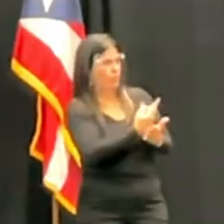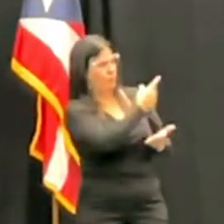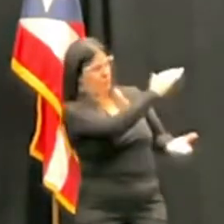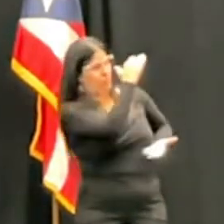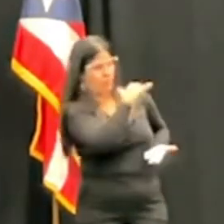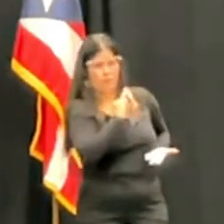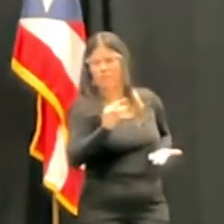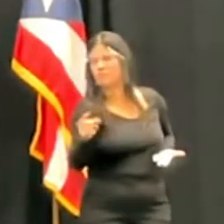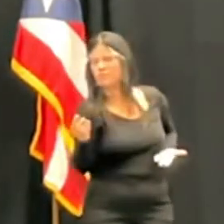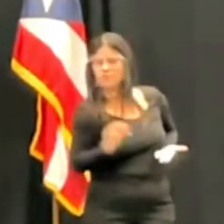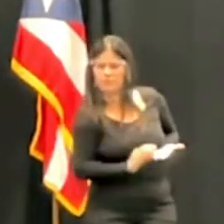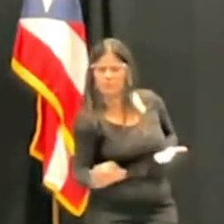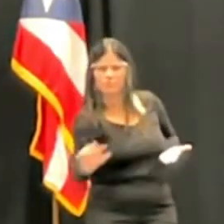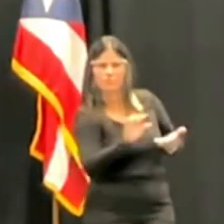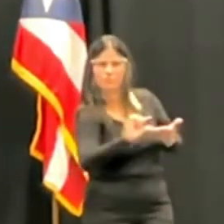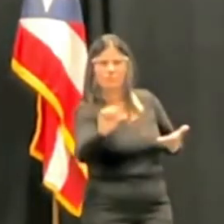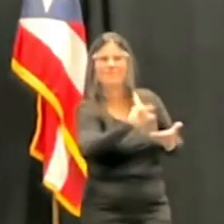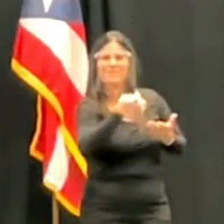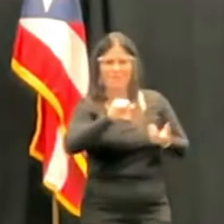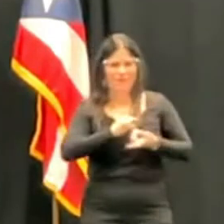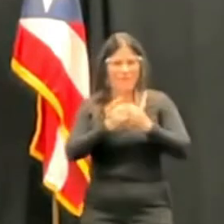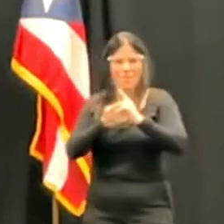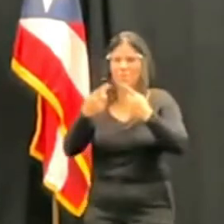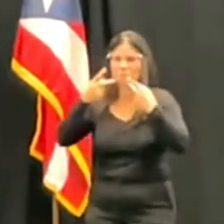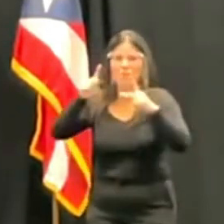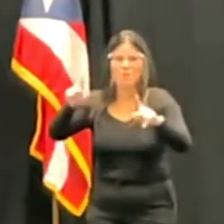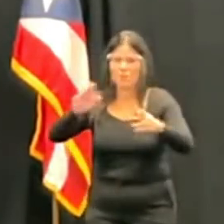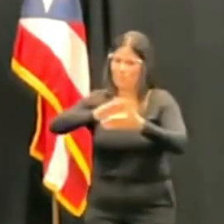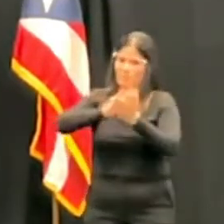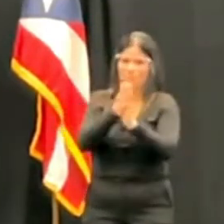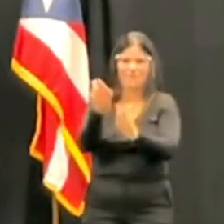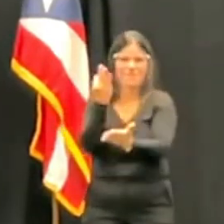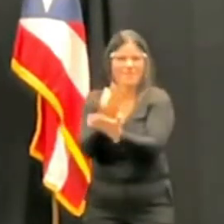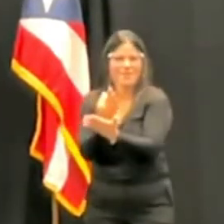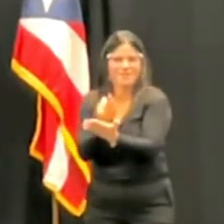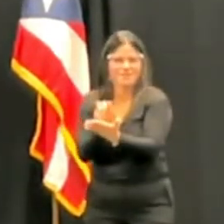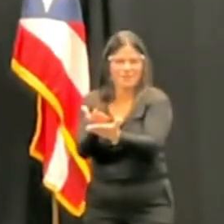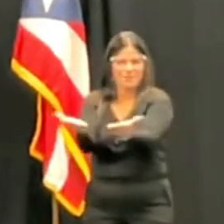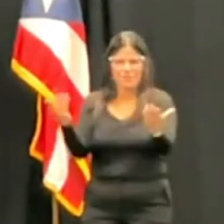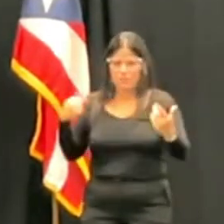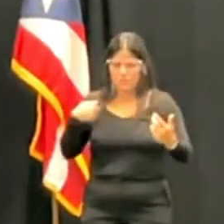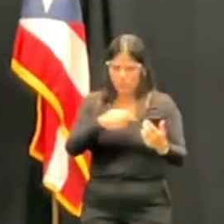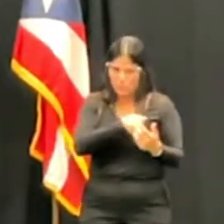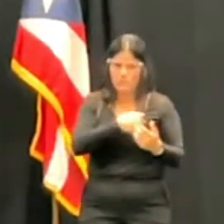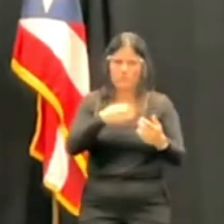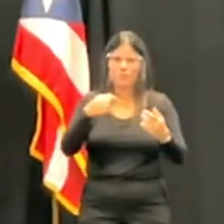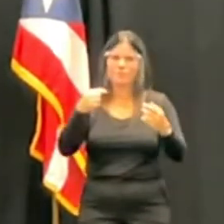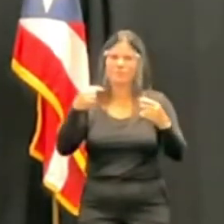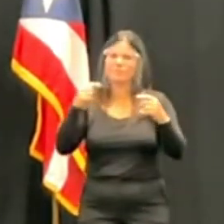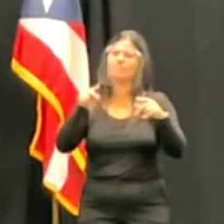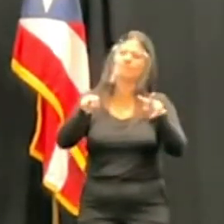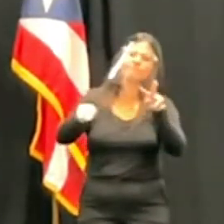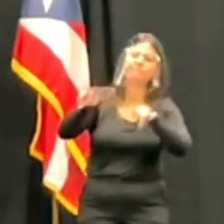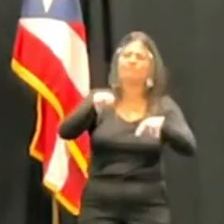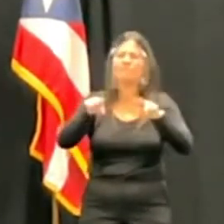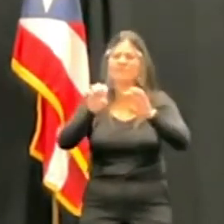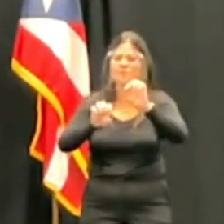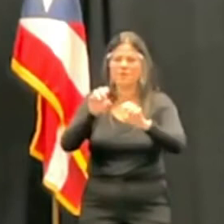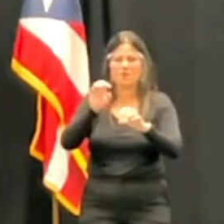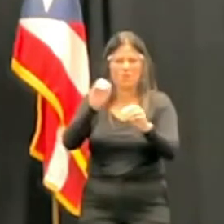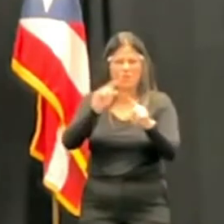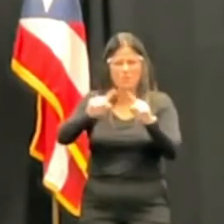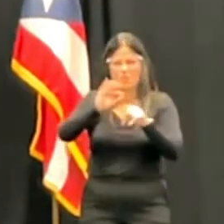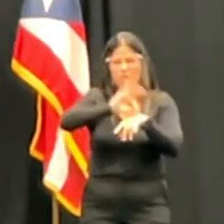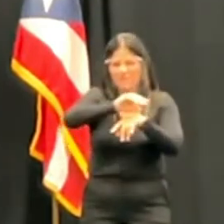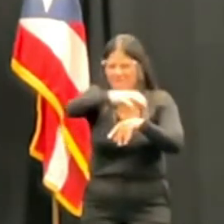están bajo la jurisdicción de los funcionarios que lo manejan y van a estar bajo la jurisdicción de la oficina de Contralor. Así que, una de mis primeras